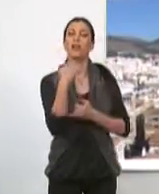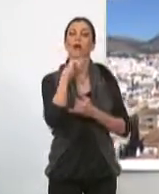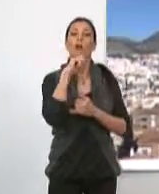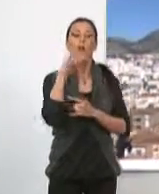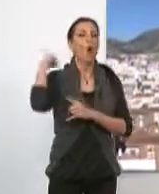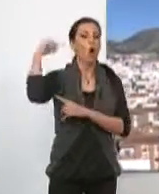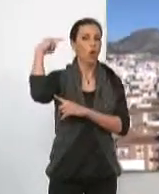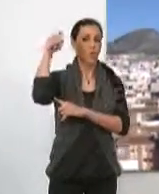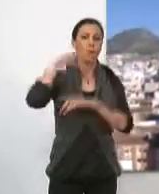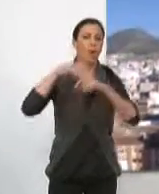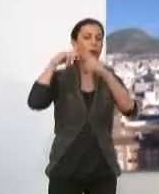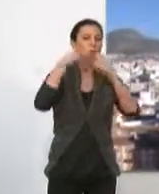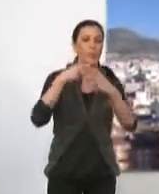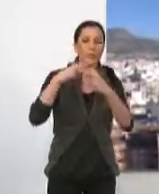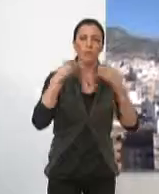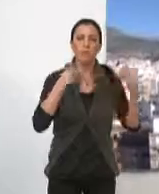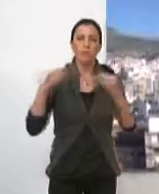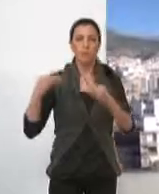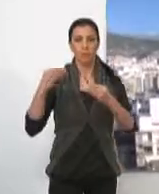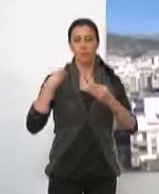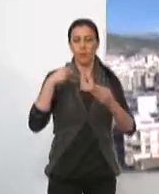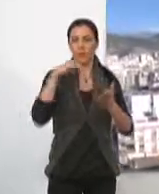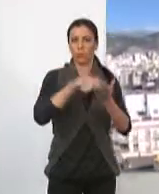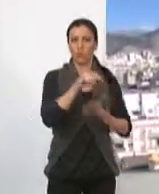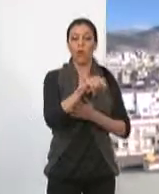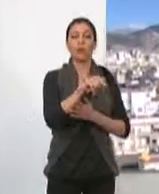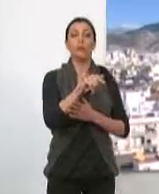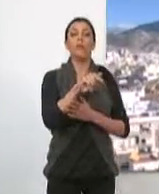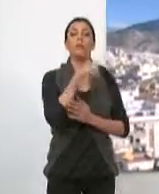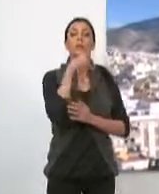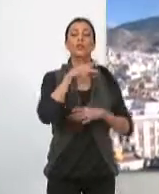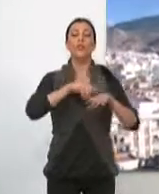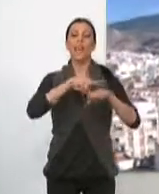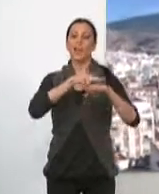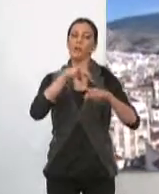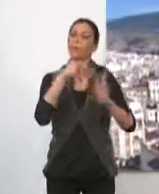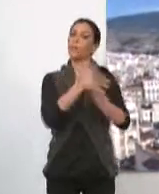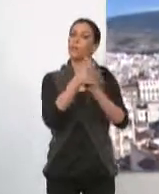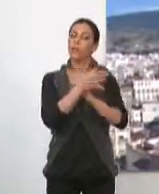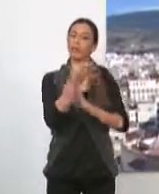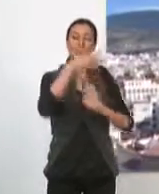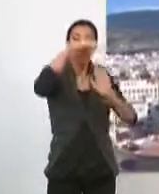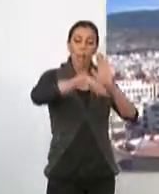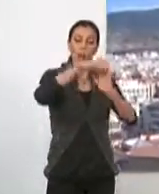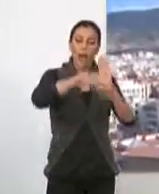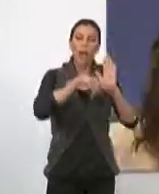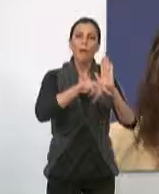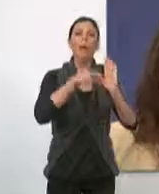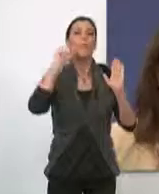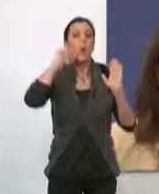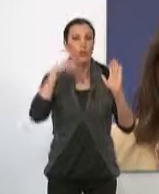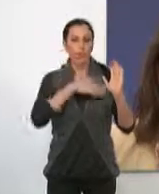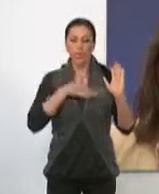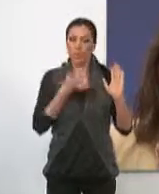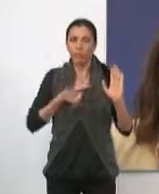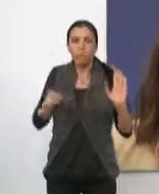Energía en Londres para revisar de manera conjunta esta candidatura. El delegado ha explicado que el programa en el que